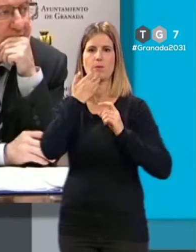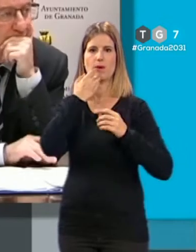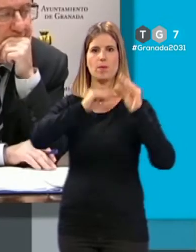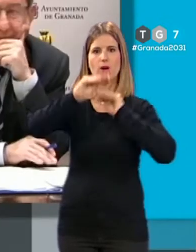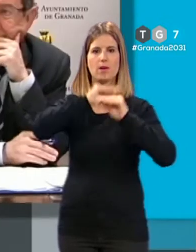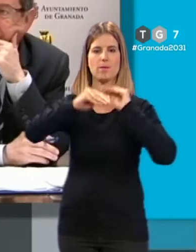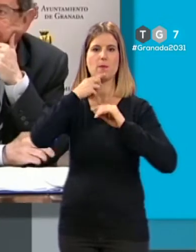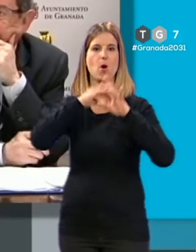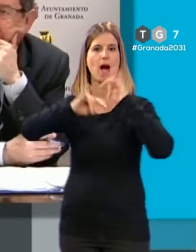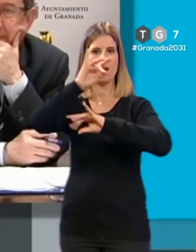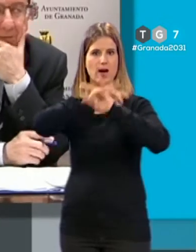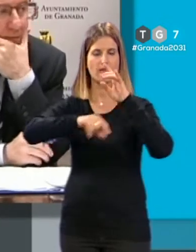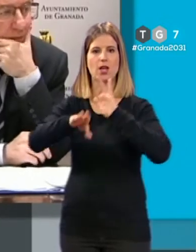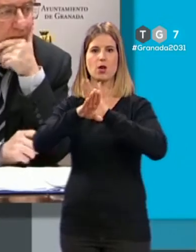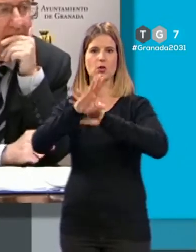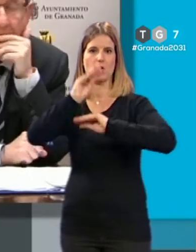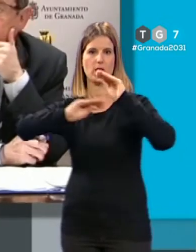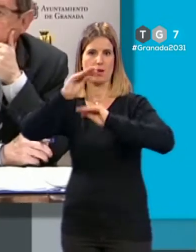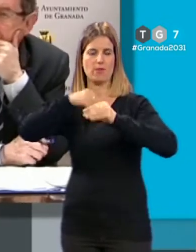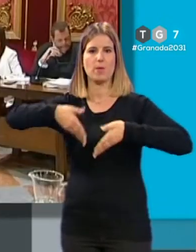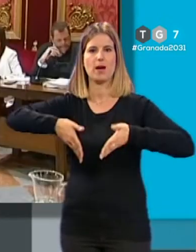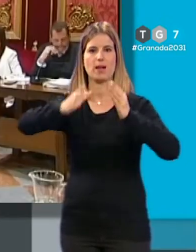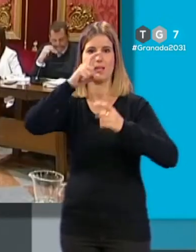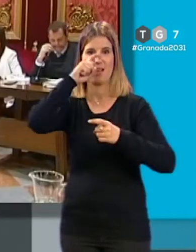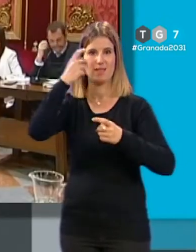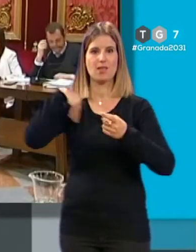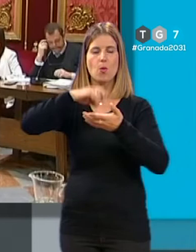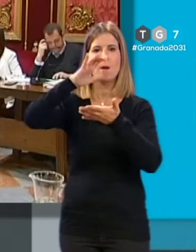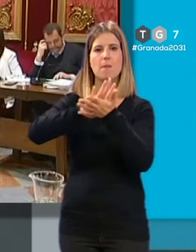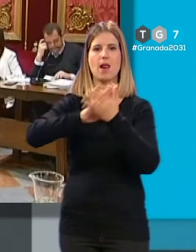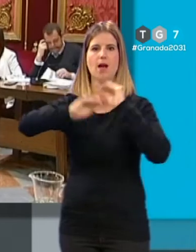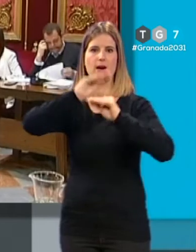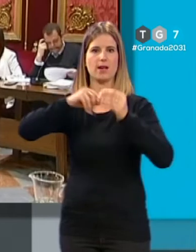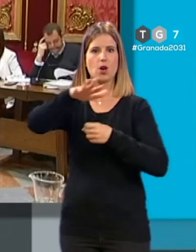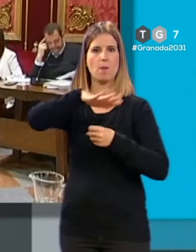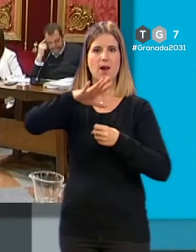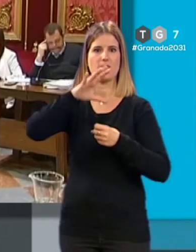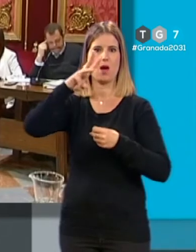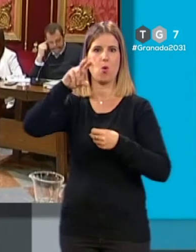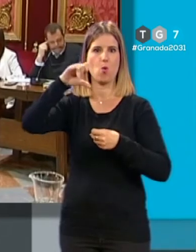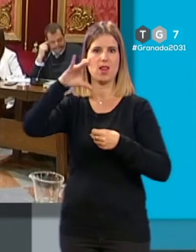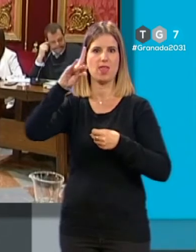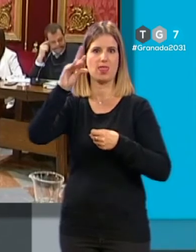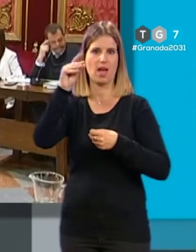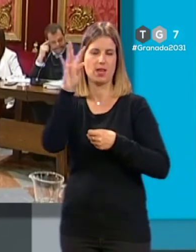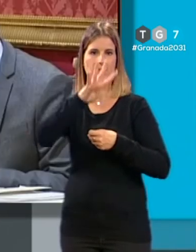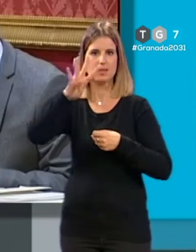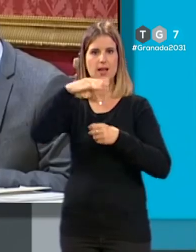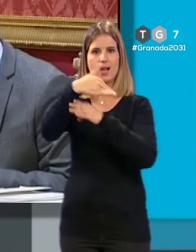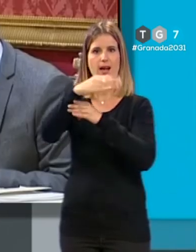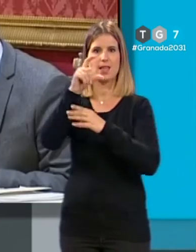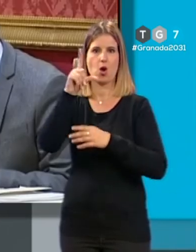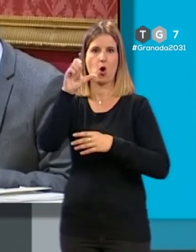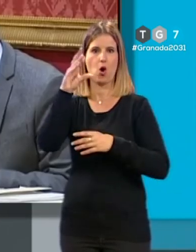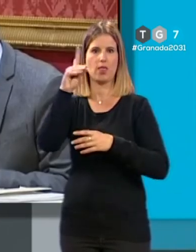eje Cenete en el Albaicín, la continuación de la reforma de la carretera antigua de Málaga, el arreglo de la Plaza de la Unidad en La Chana, la remodelación de la calle Ordesa,